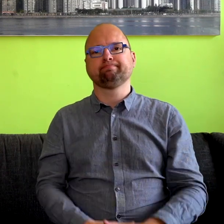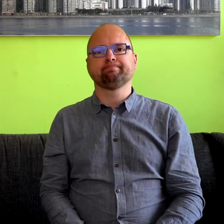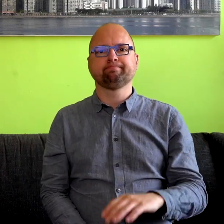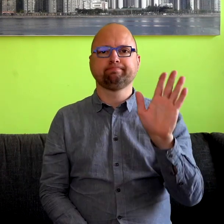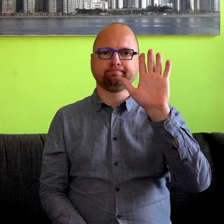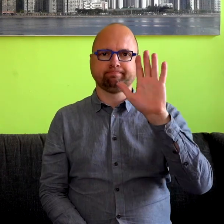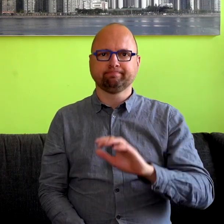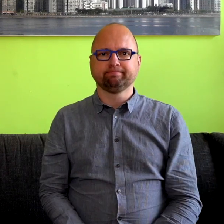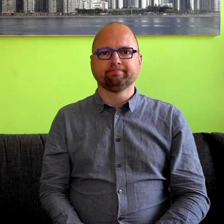Dag!